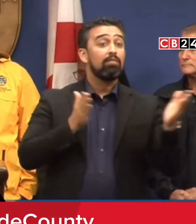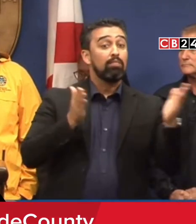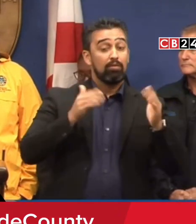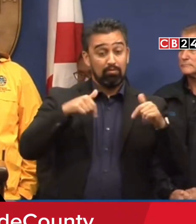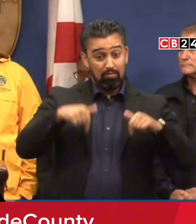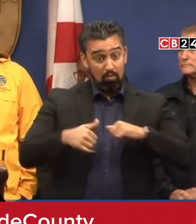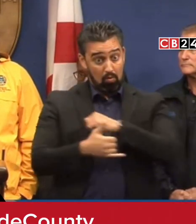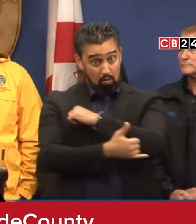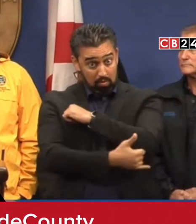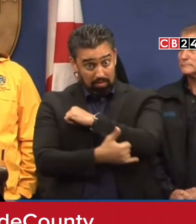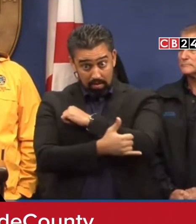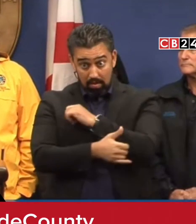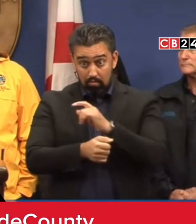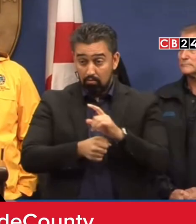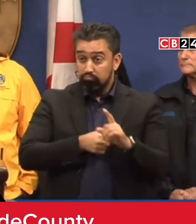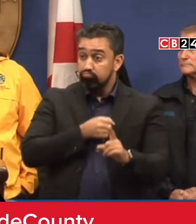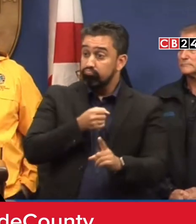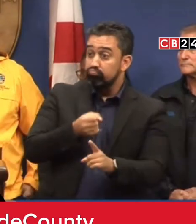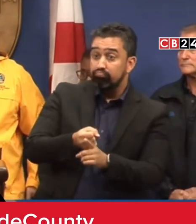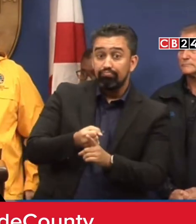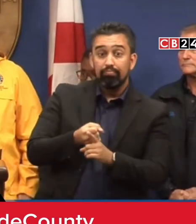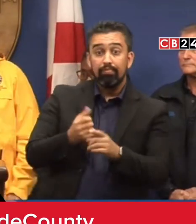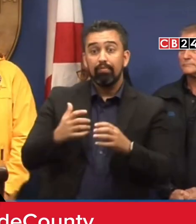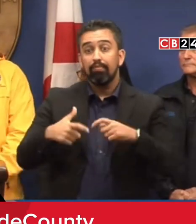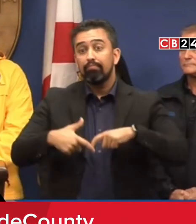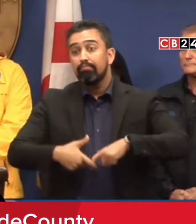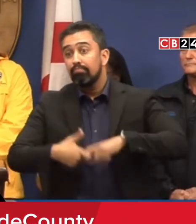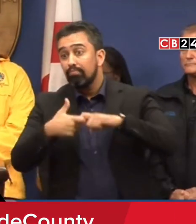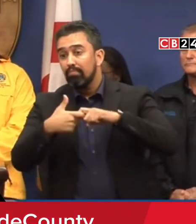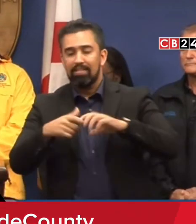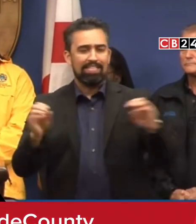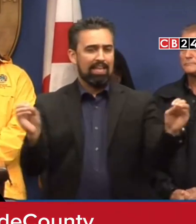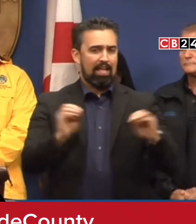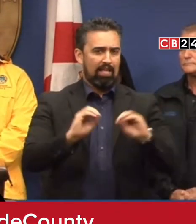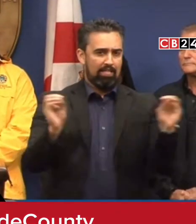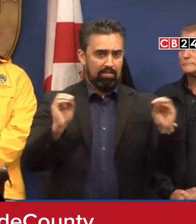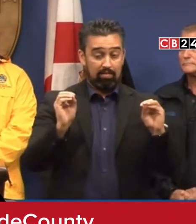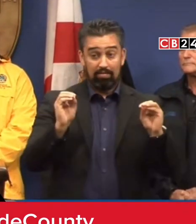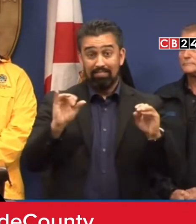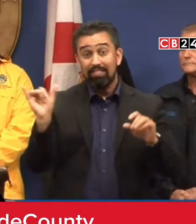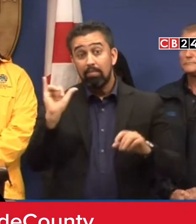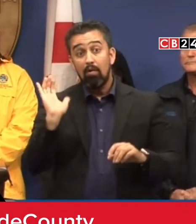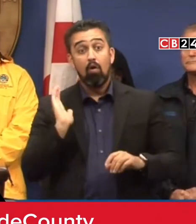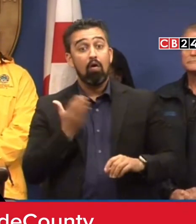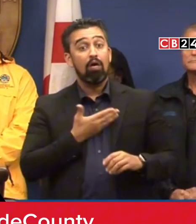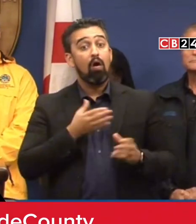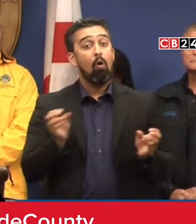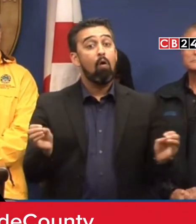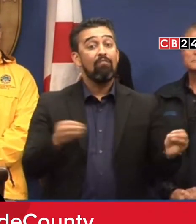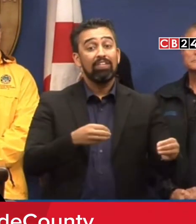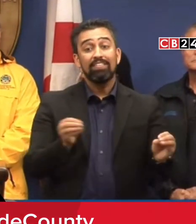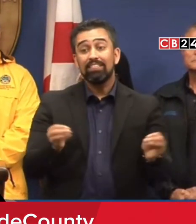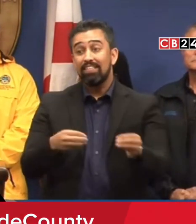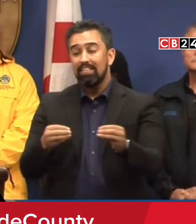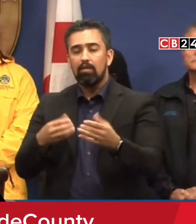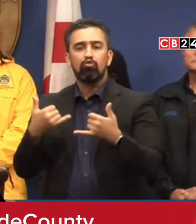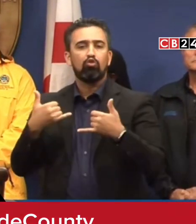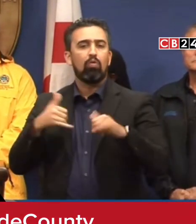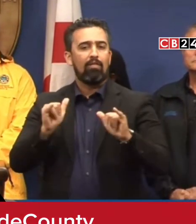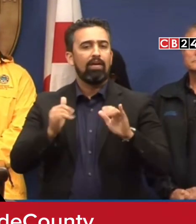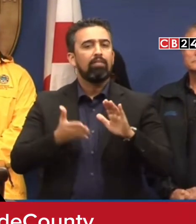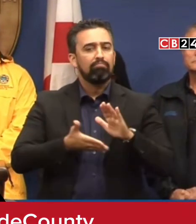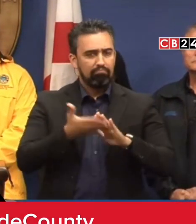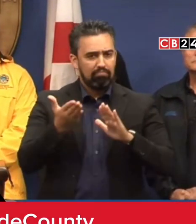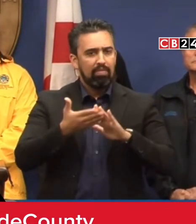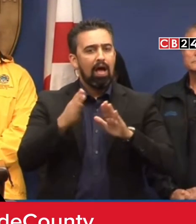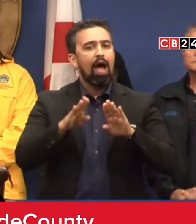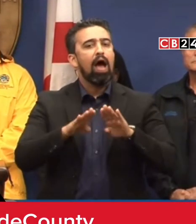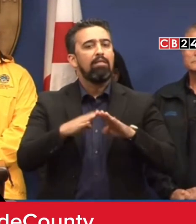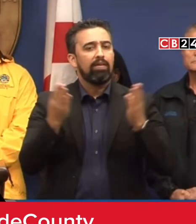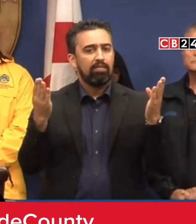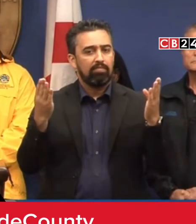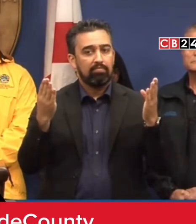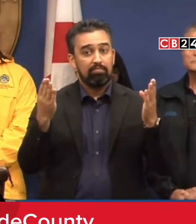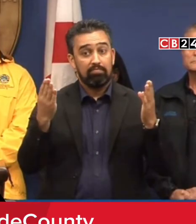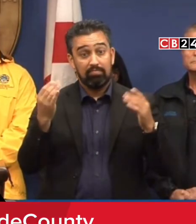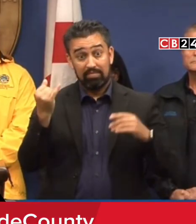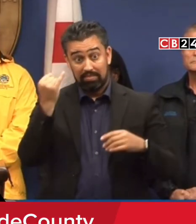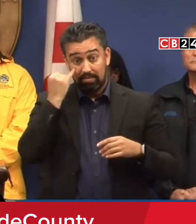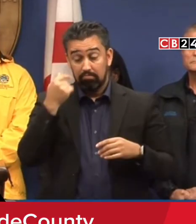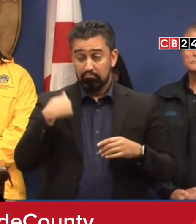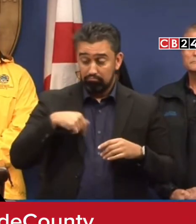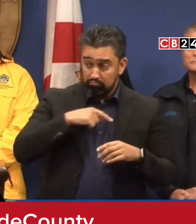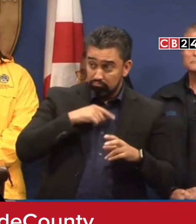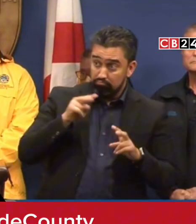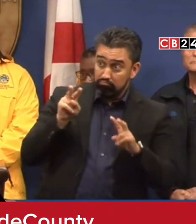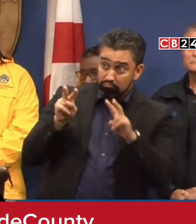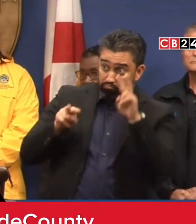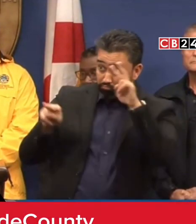visto afectado y todas nuestras oficinas permanecen abiertas. Seguiremos monitoreando